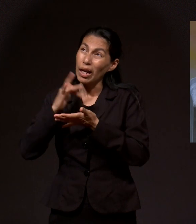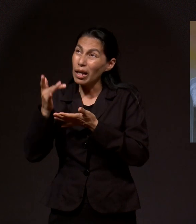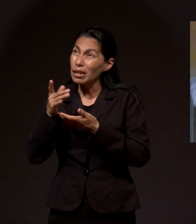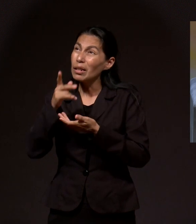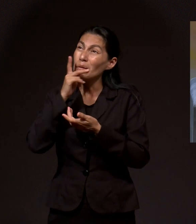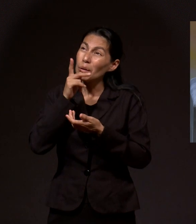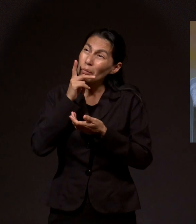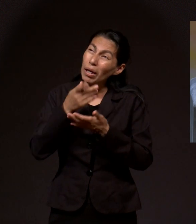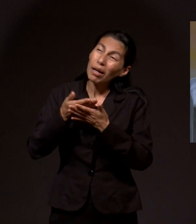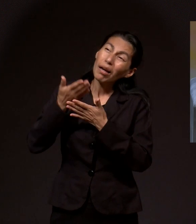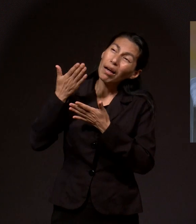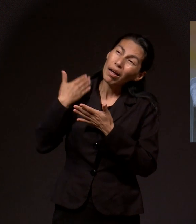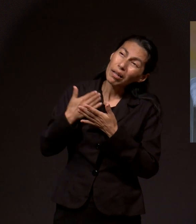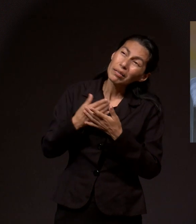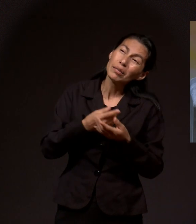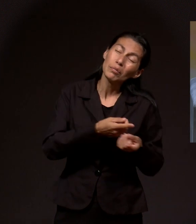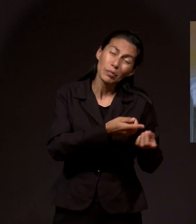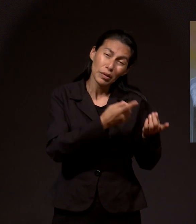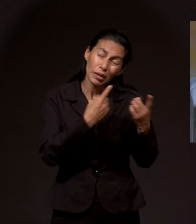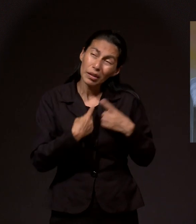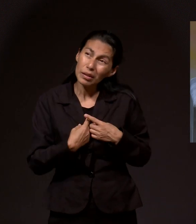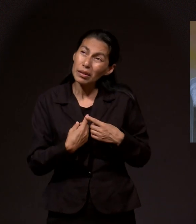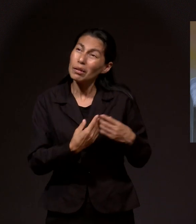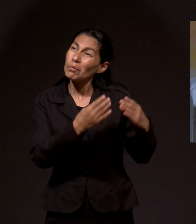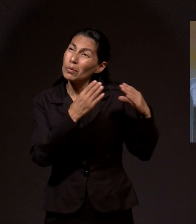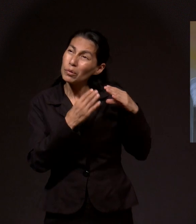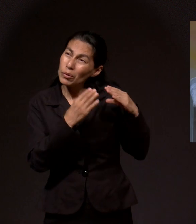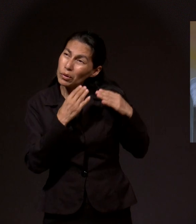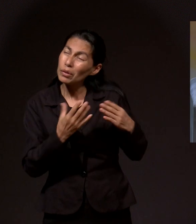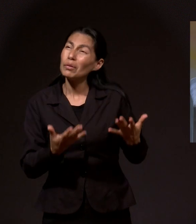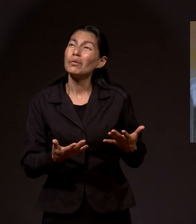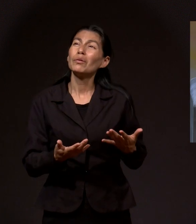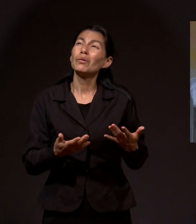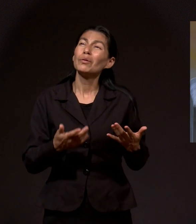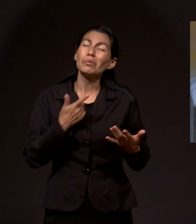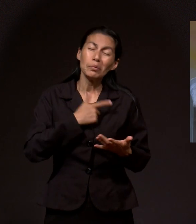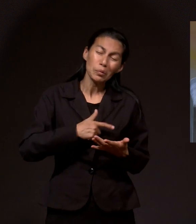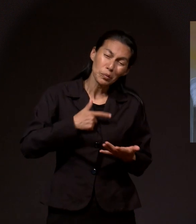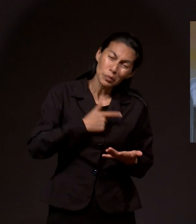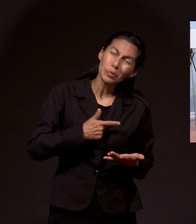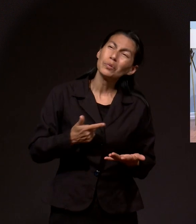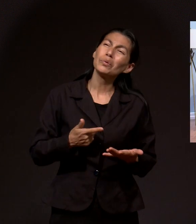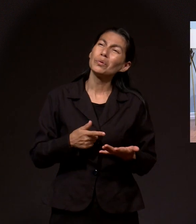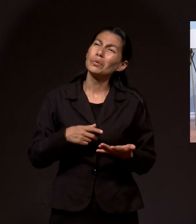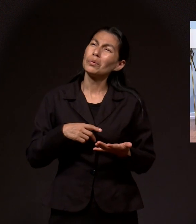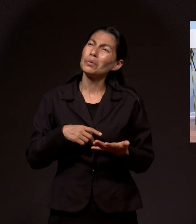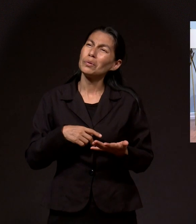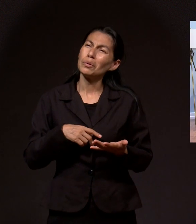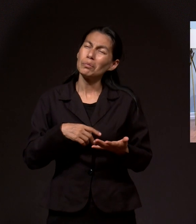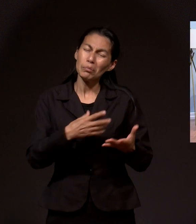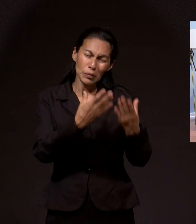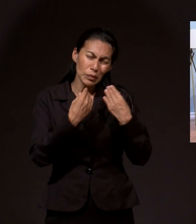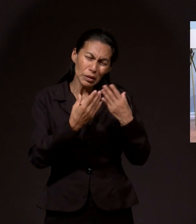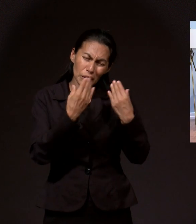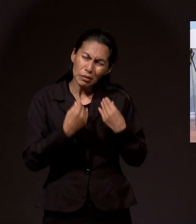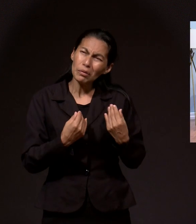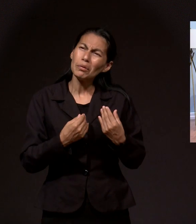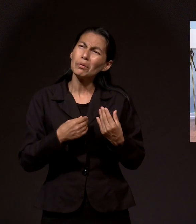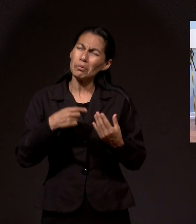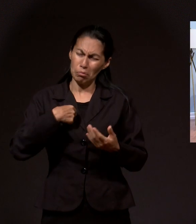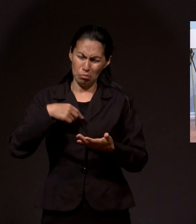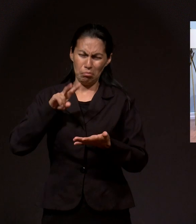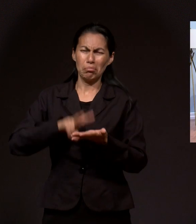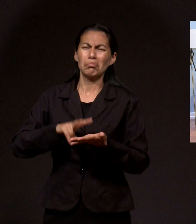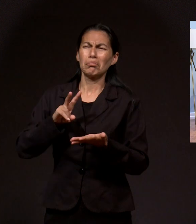un padre. Amén. Porque pasó muchos años que yo lo disfruté. Por el valor que me dio como persona,